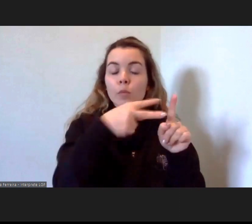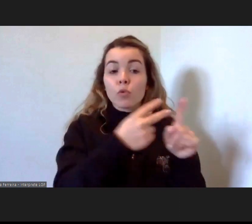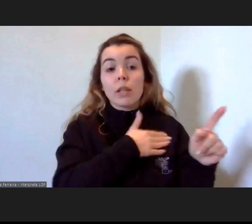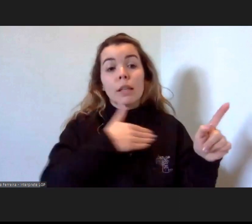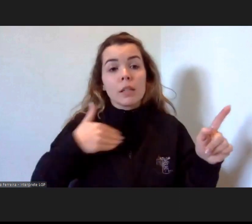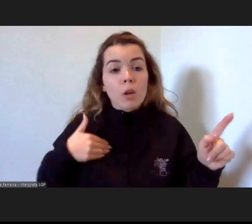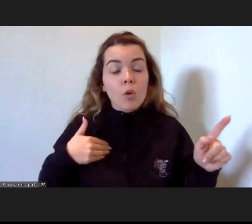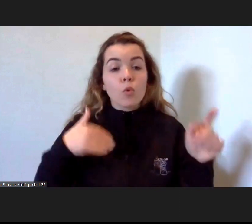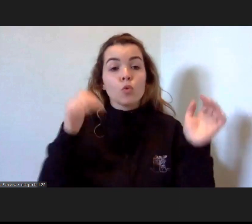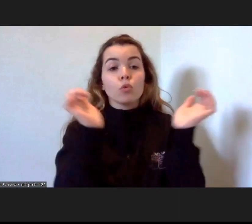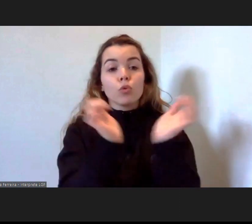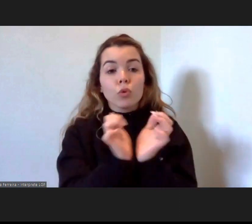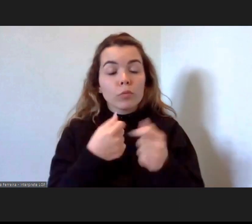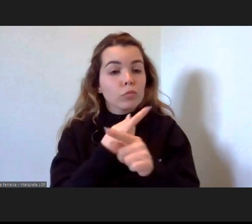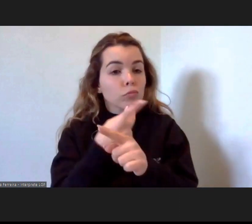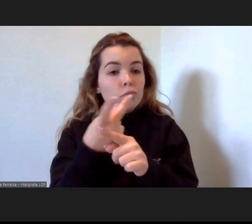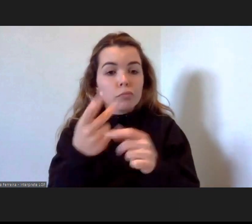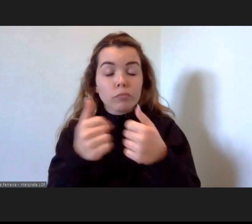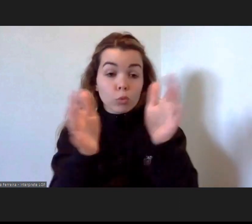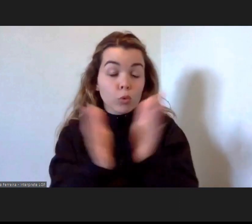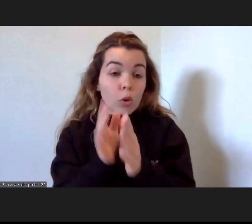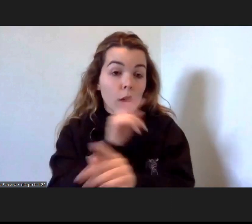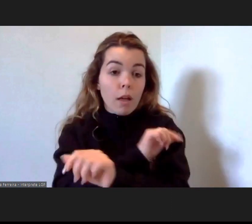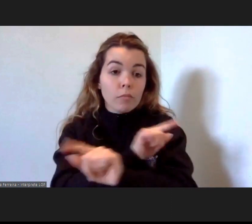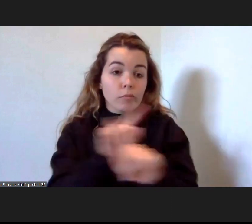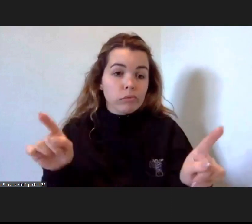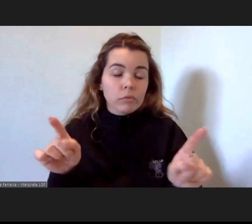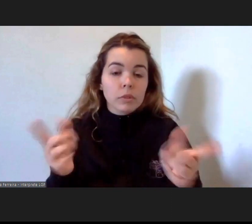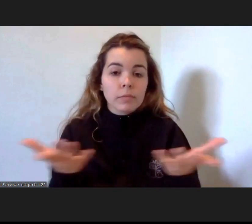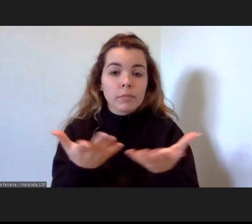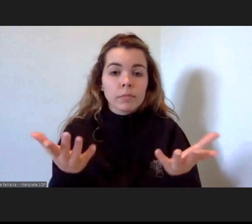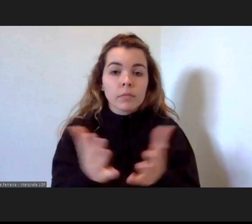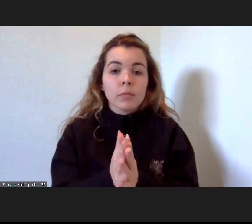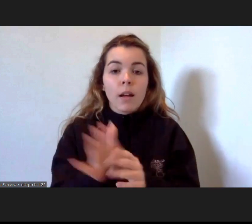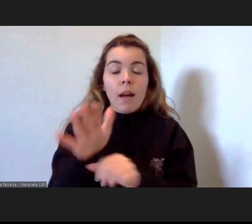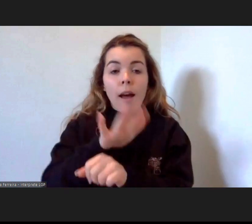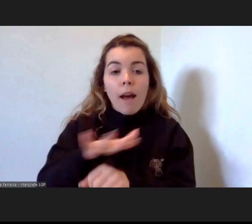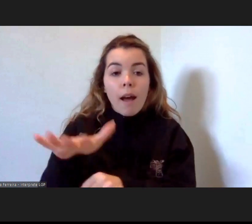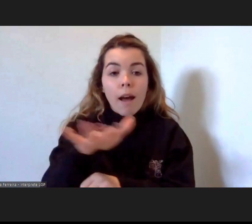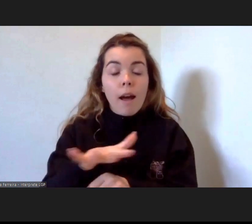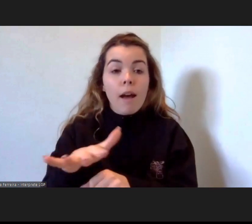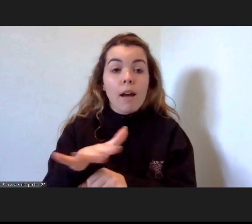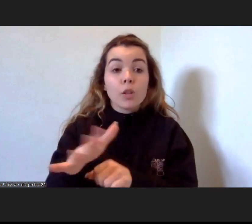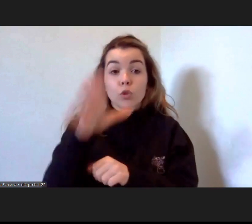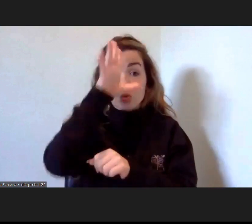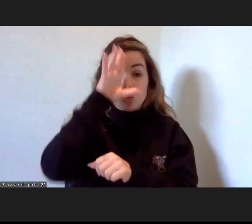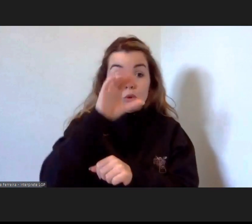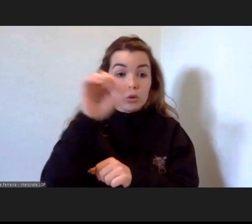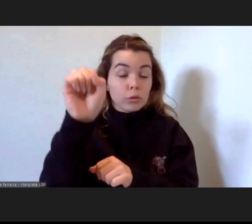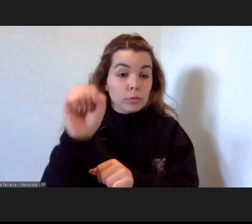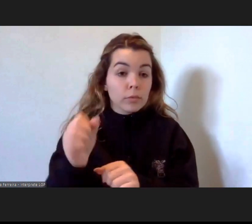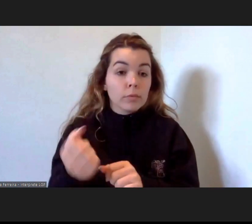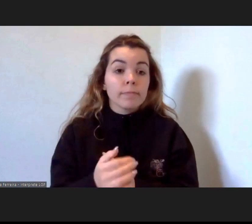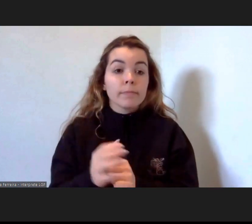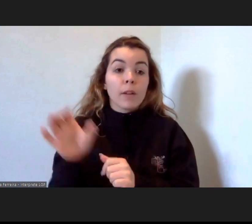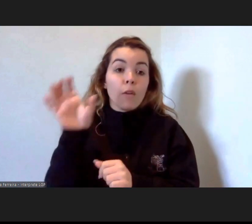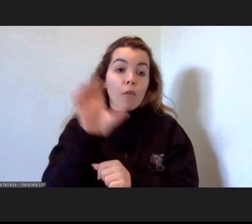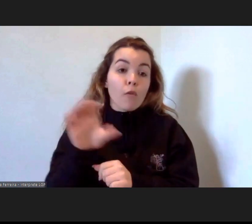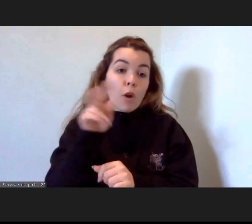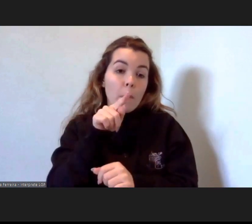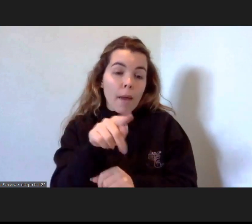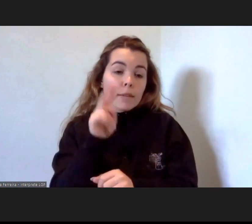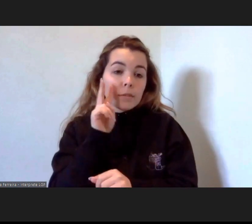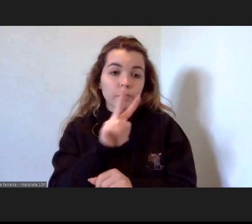da segurança social de todas estas também áreas governativas vistas por essa forma eu